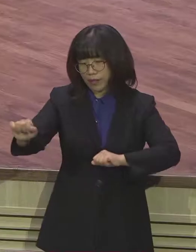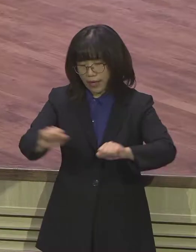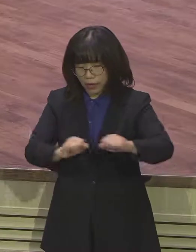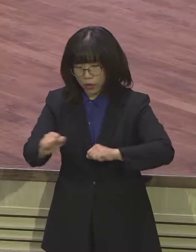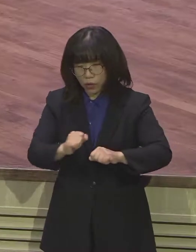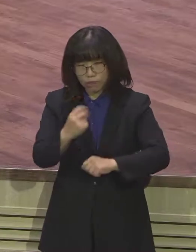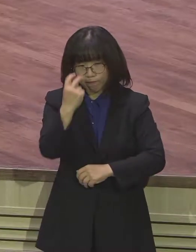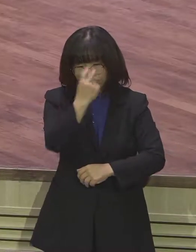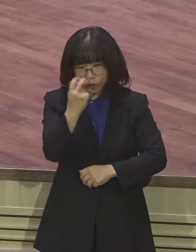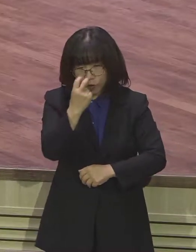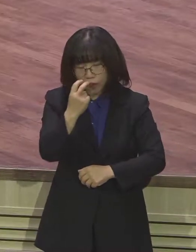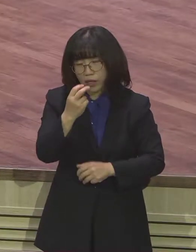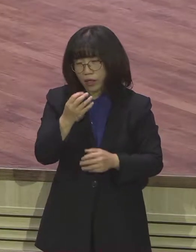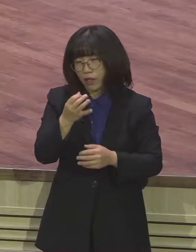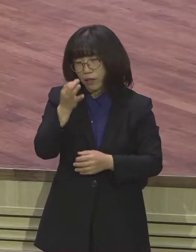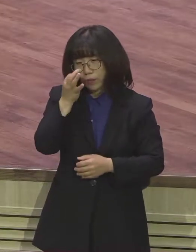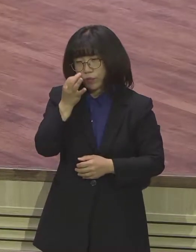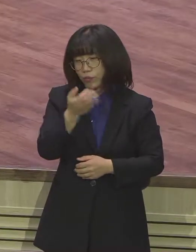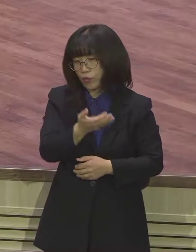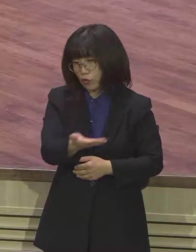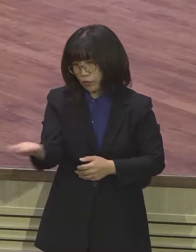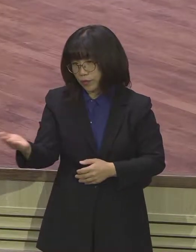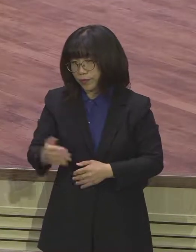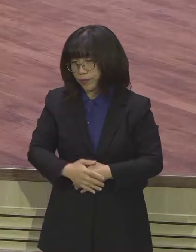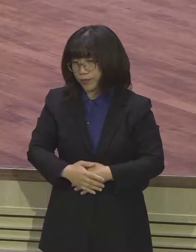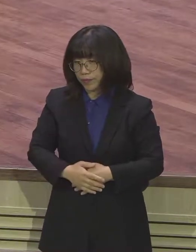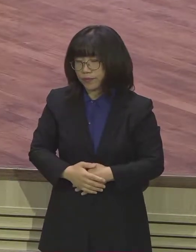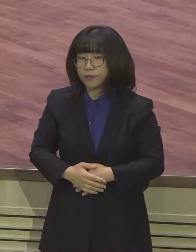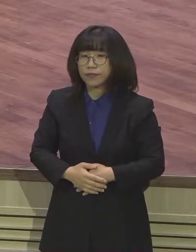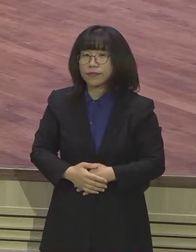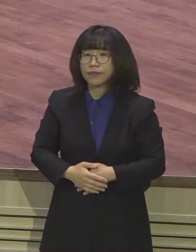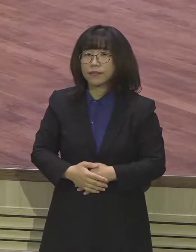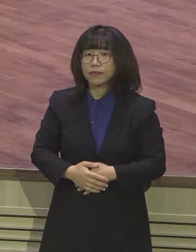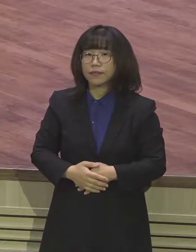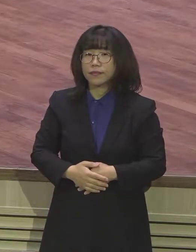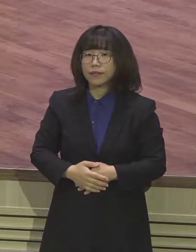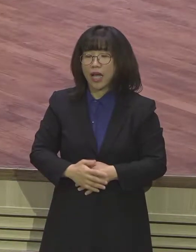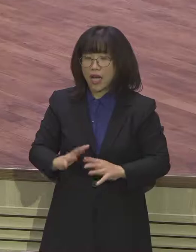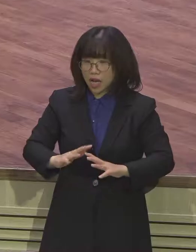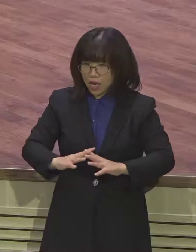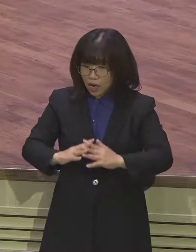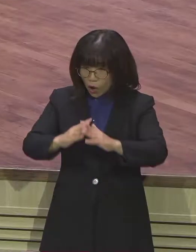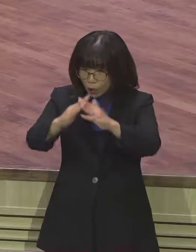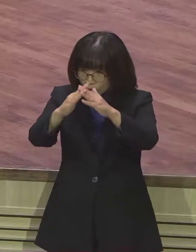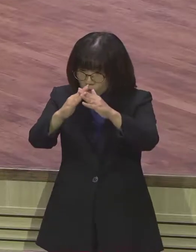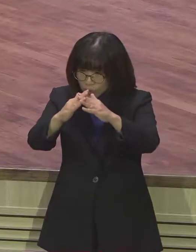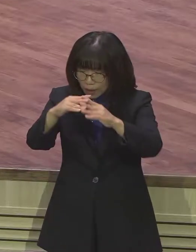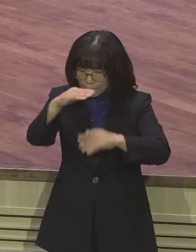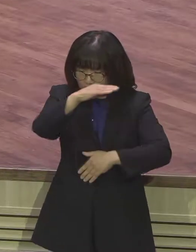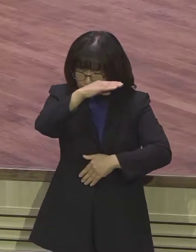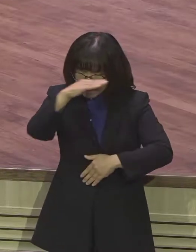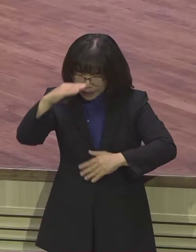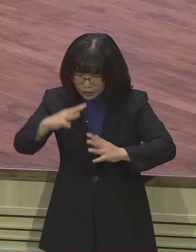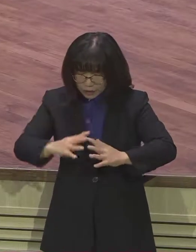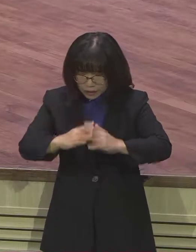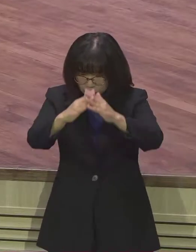우리가 이 다림줄에 맞추지 않은 벽은 건물은 시간이 갈수록 점점 각도가 벌어지고 기우기가 심어질 뿐만 아니라